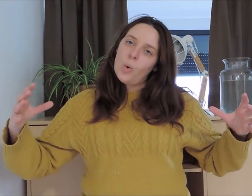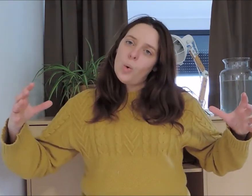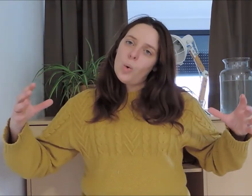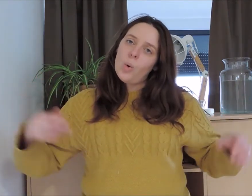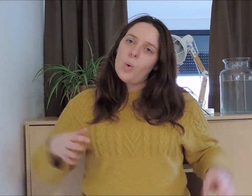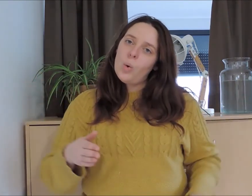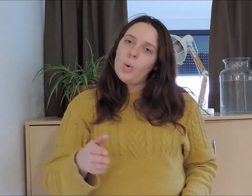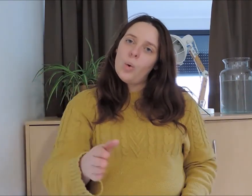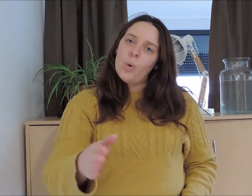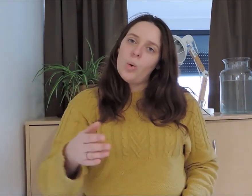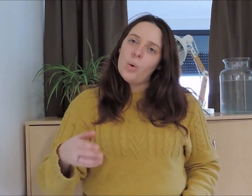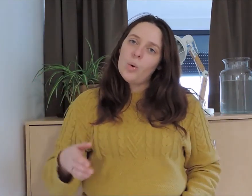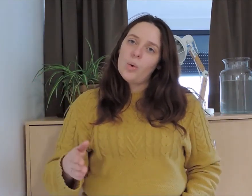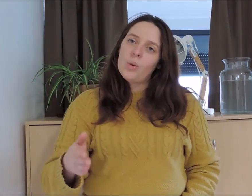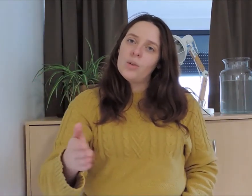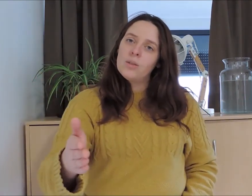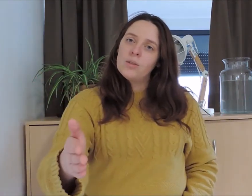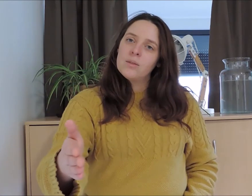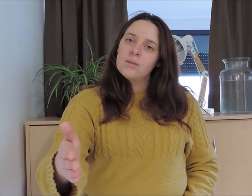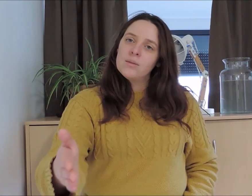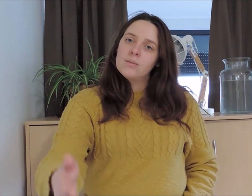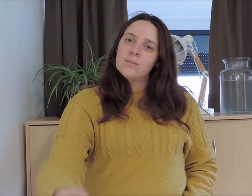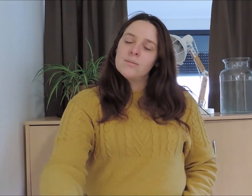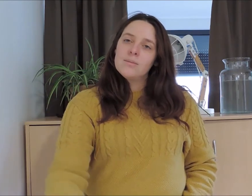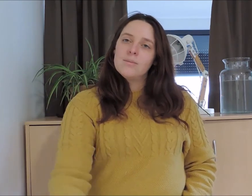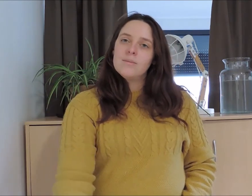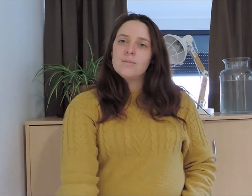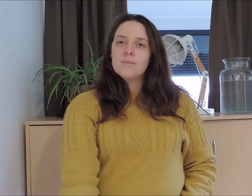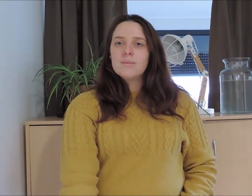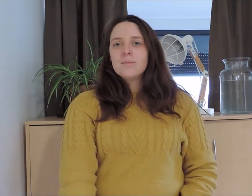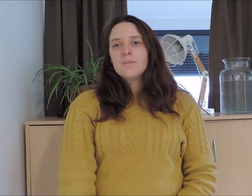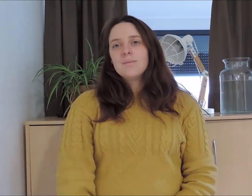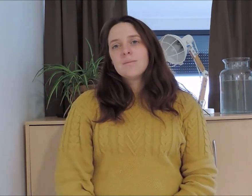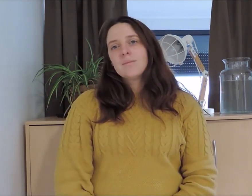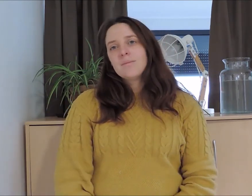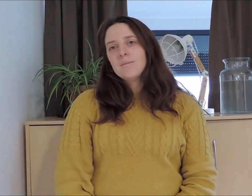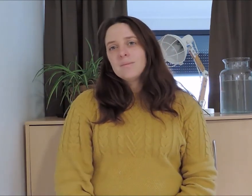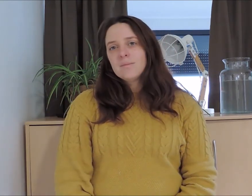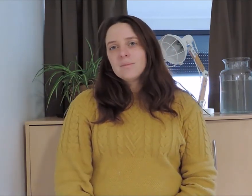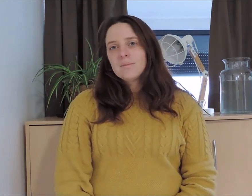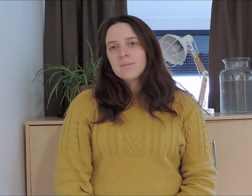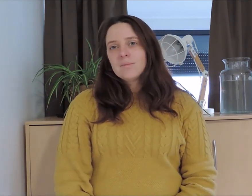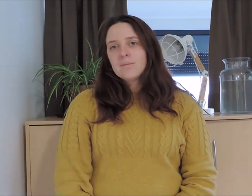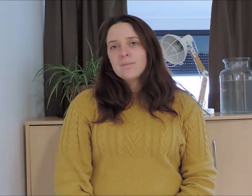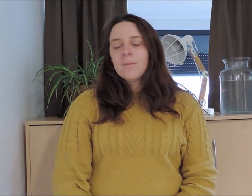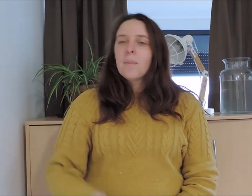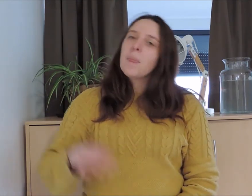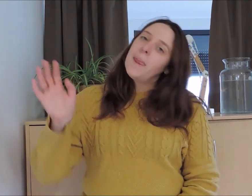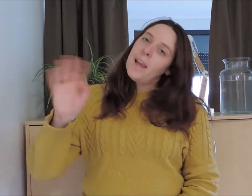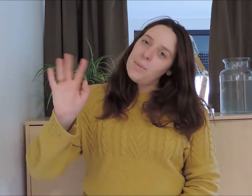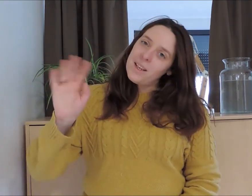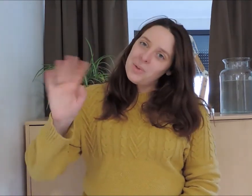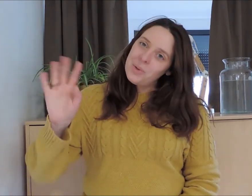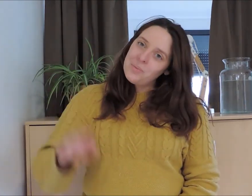A bientôt